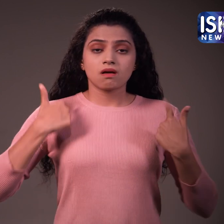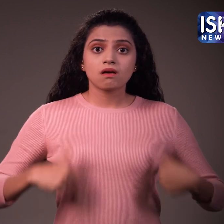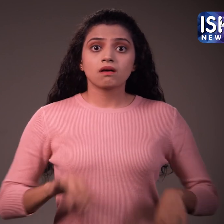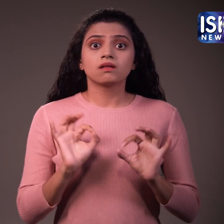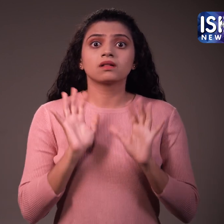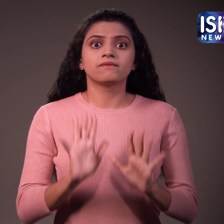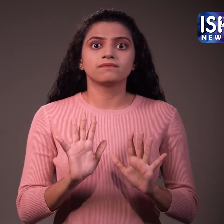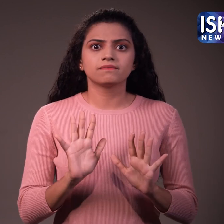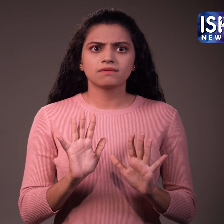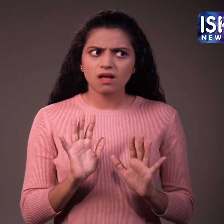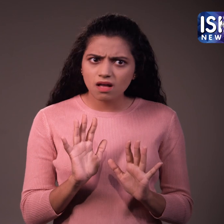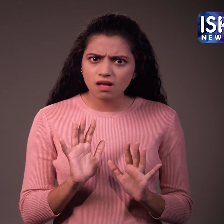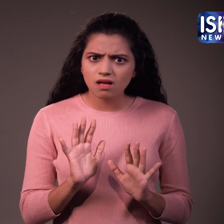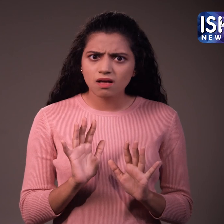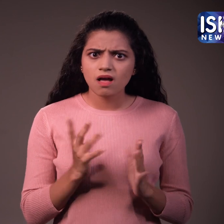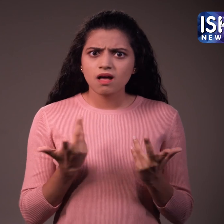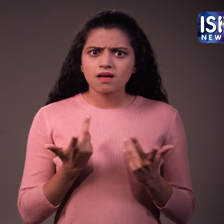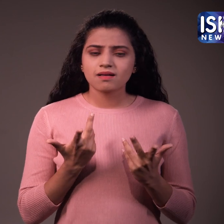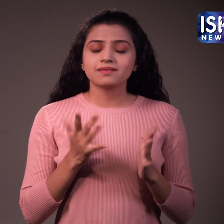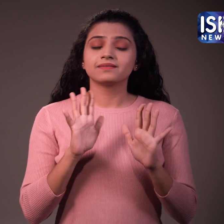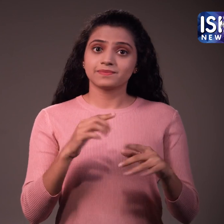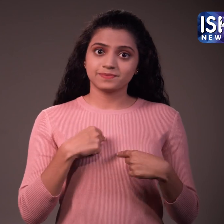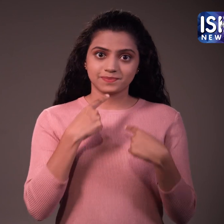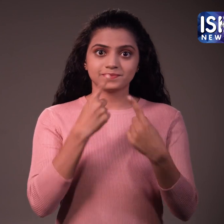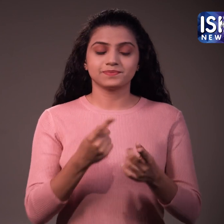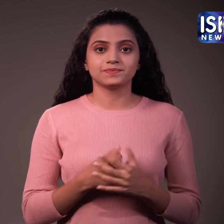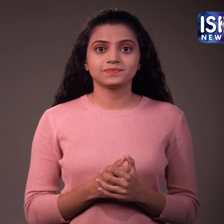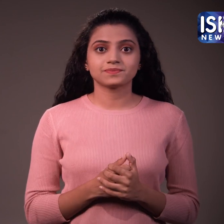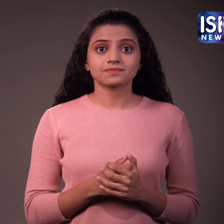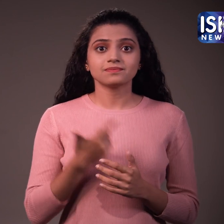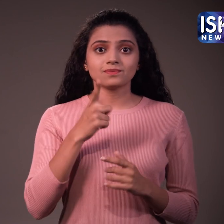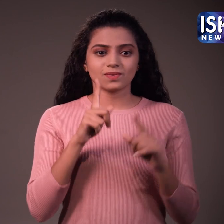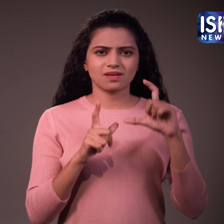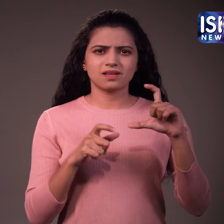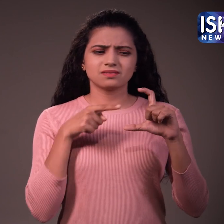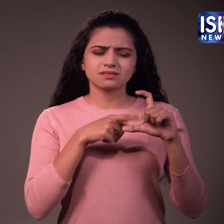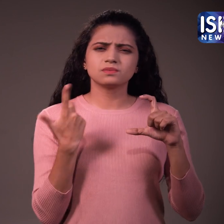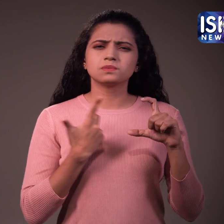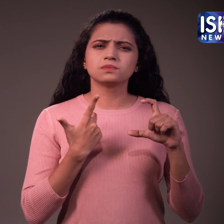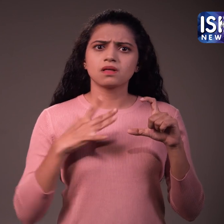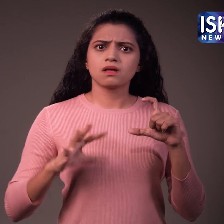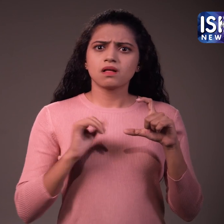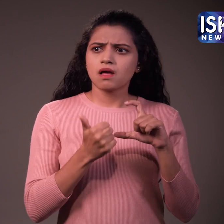इसके कई फाइदे भी है हैरान है? मैं आपको बताती हूँ ये चांदी का बना गिलास है